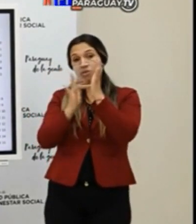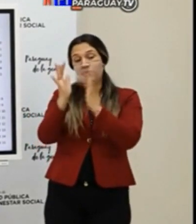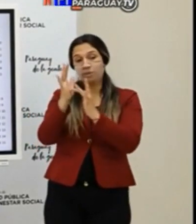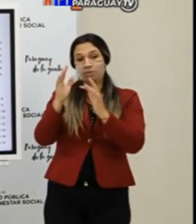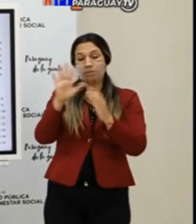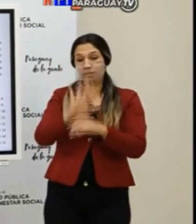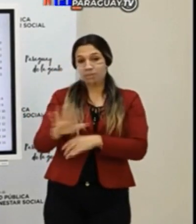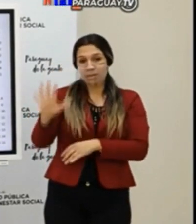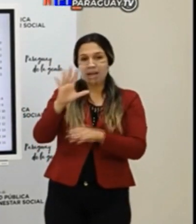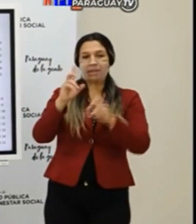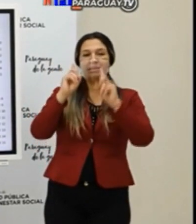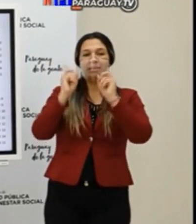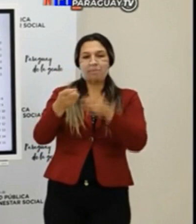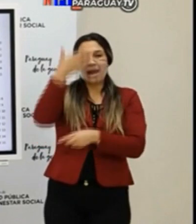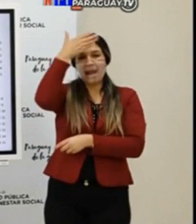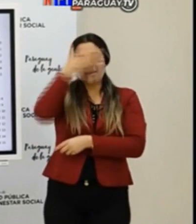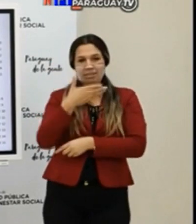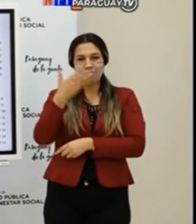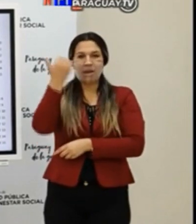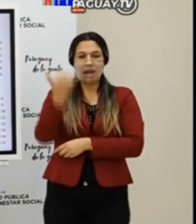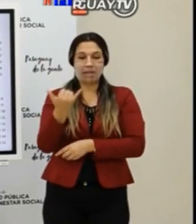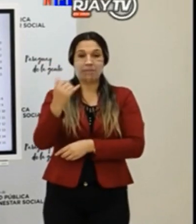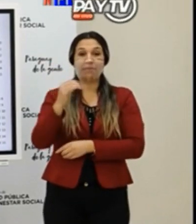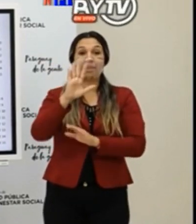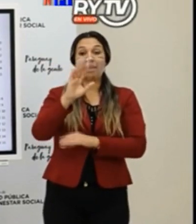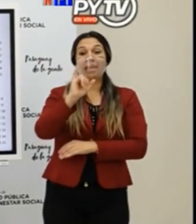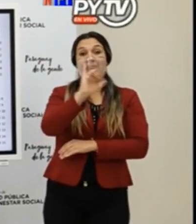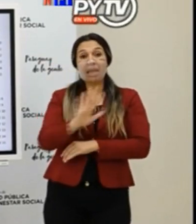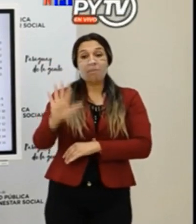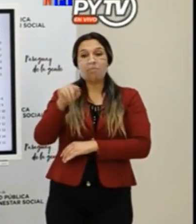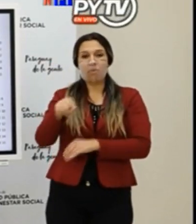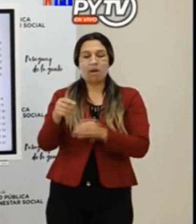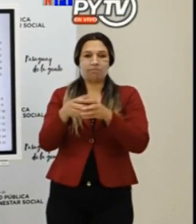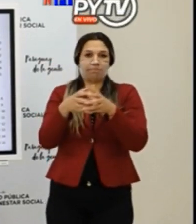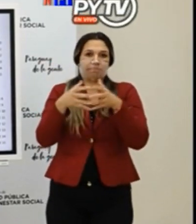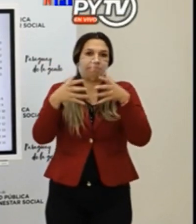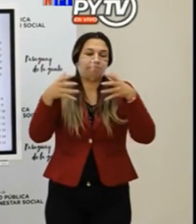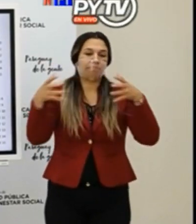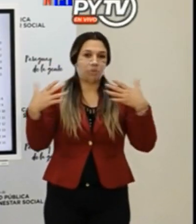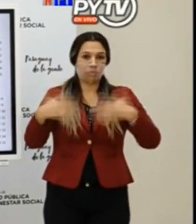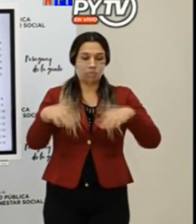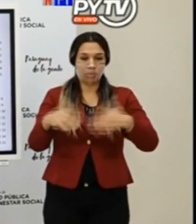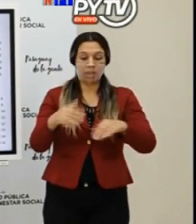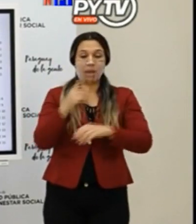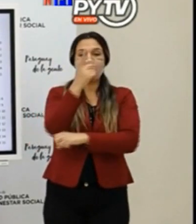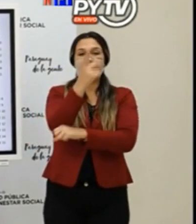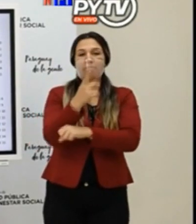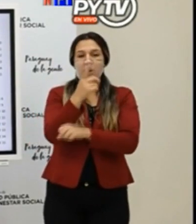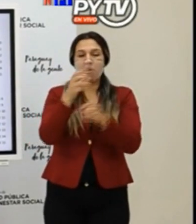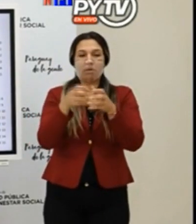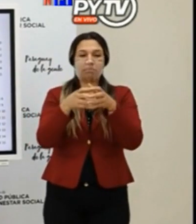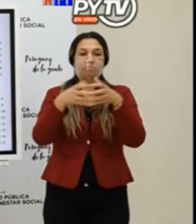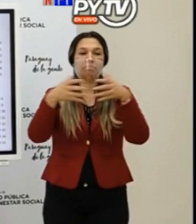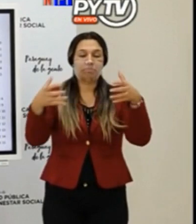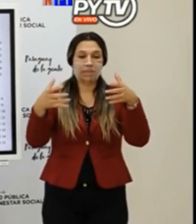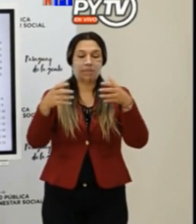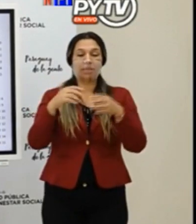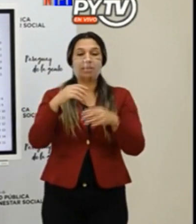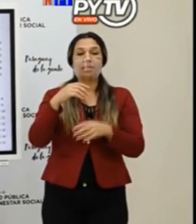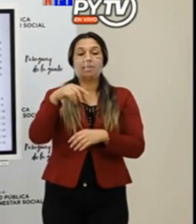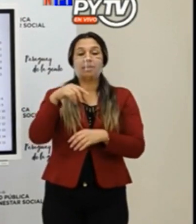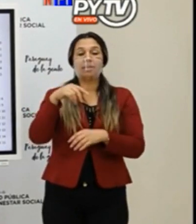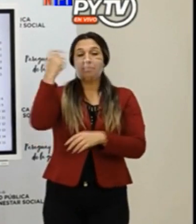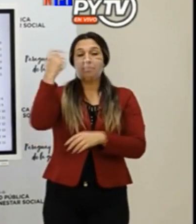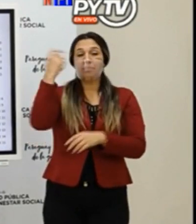ligero ascenso. Y Itapúa, que se mantiene en una meseta muy alta. Paraguay, un ligero ascenso. Misiones, Iñembucú, está un poco más